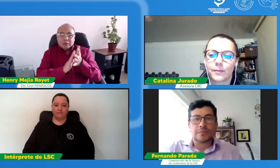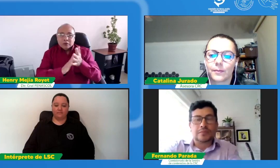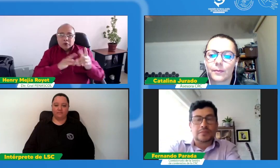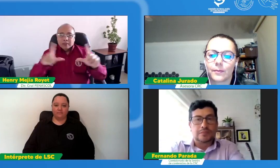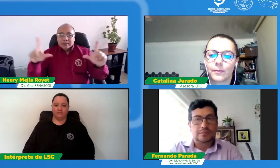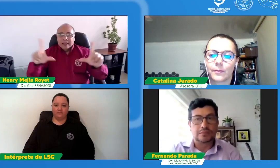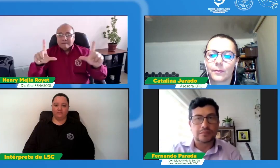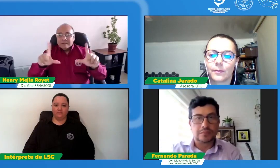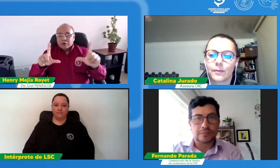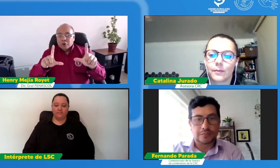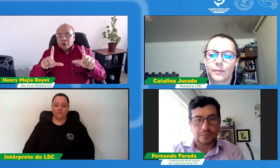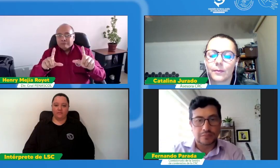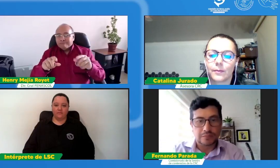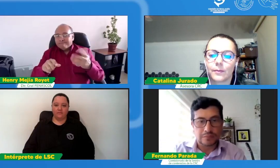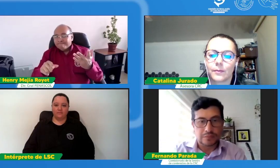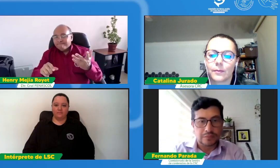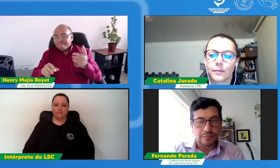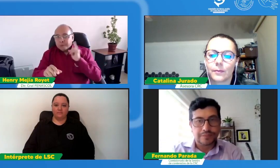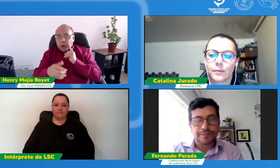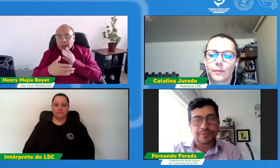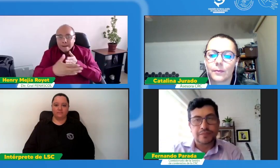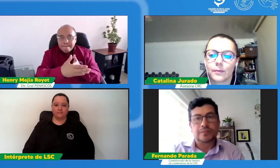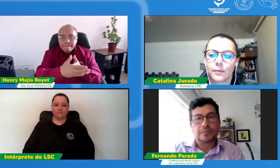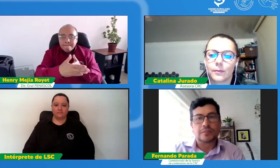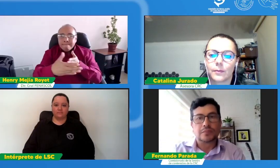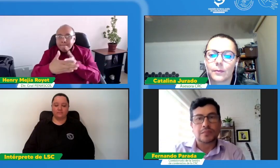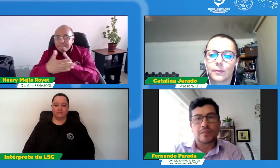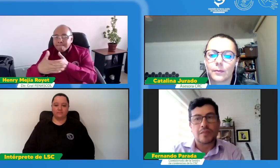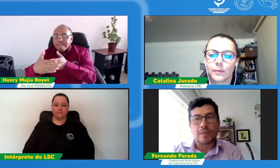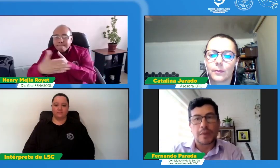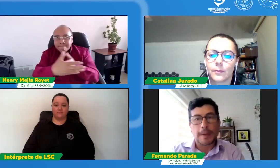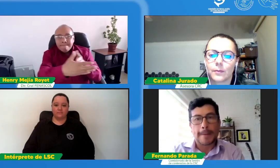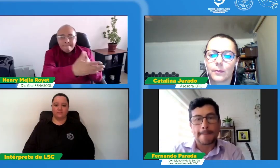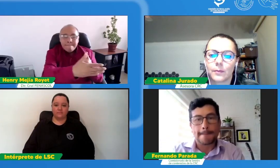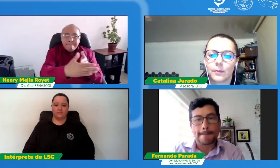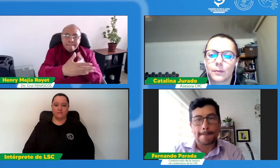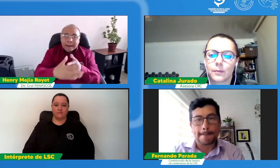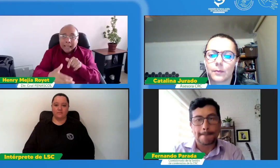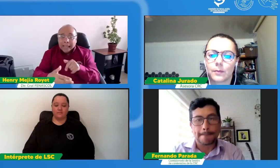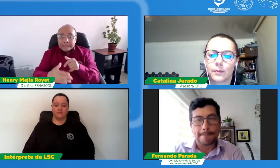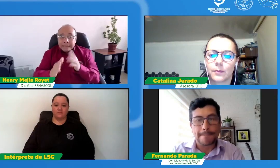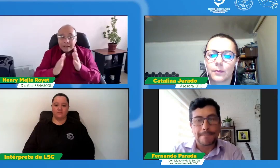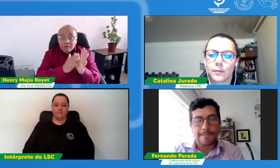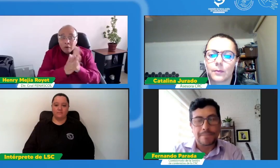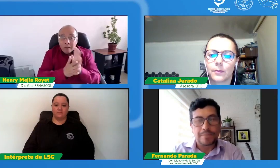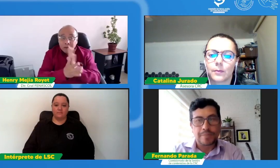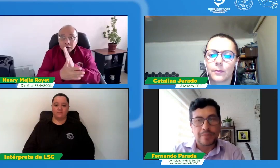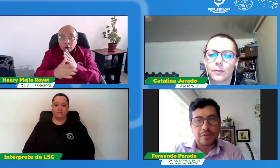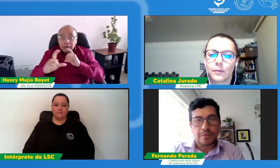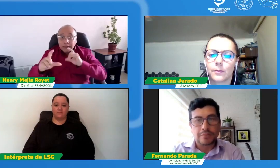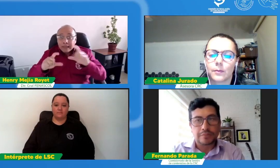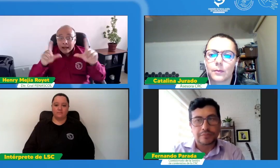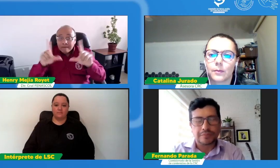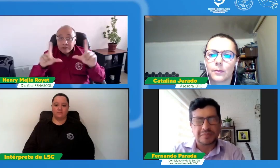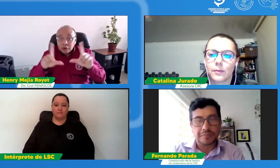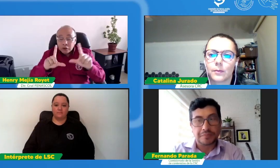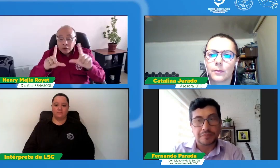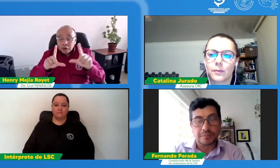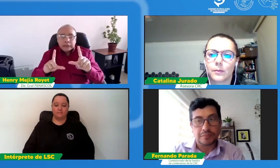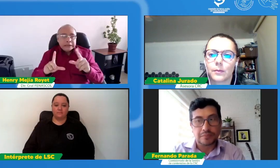accesibilidad a la información. ¿Y qué más? Recibir información a través de la televisión colombiana, que a veces representa una